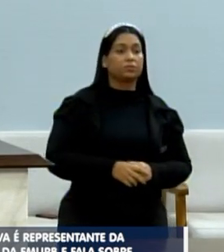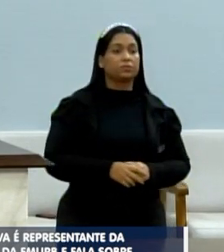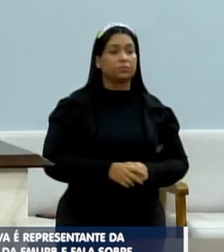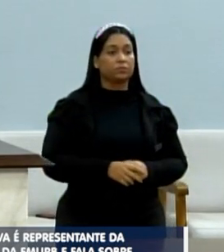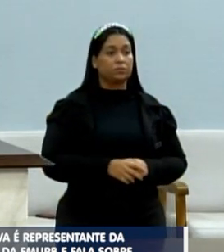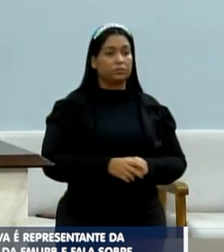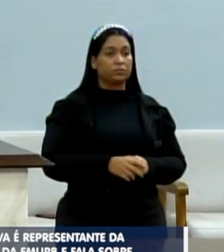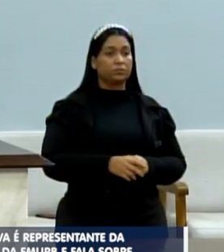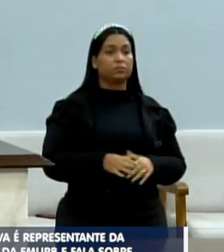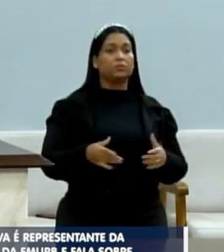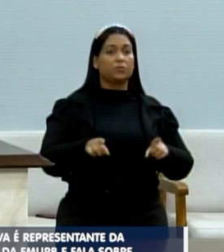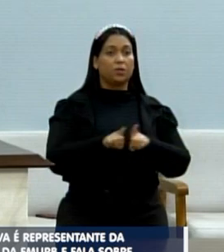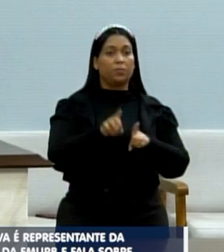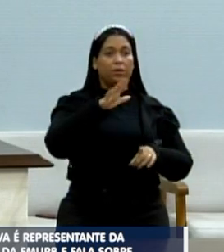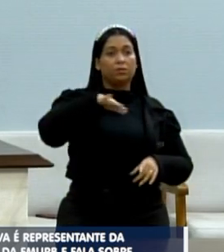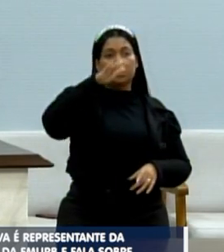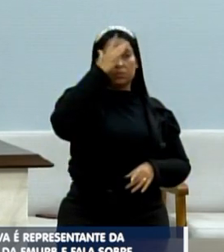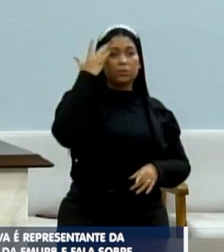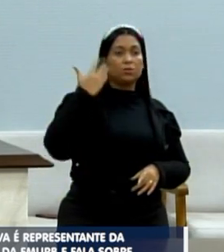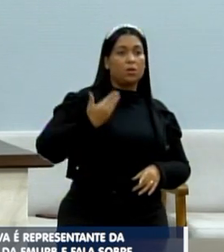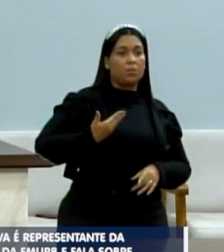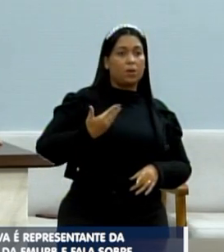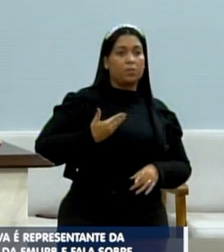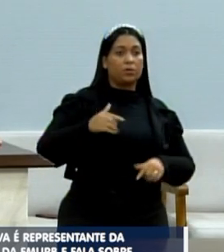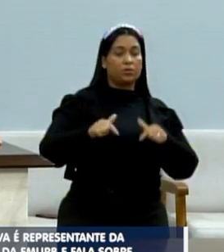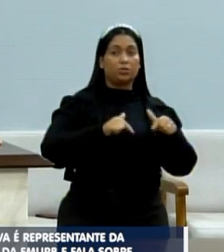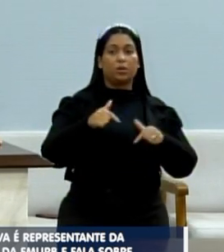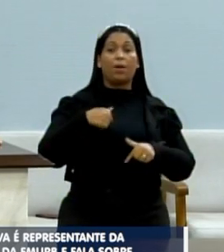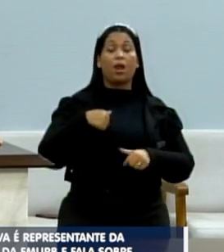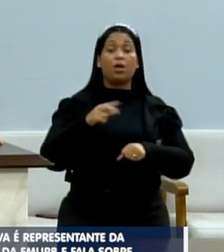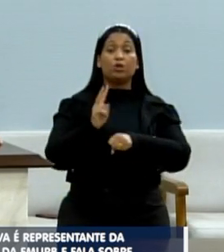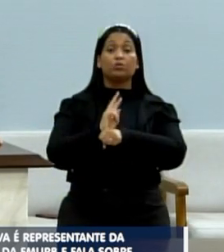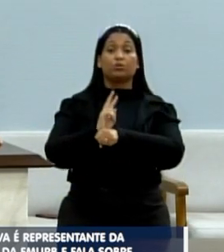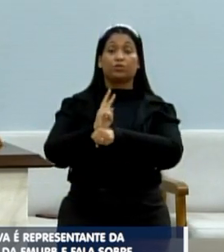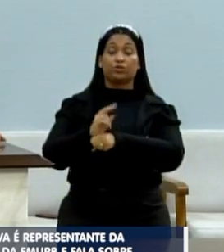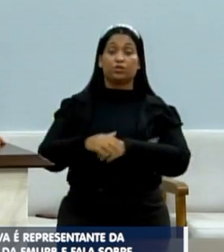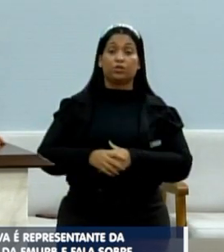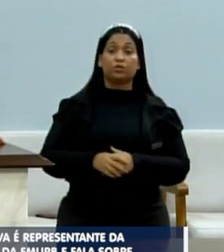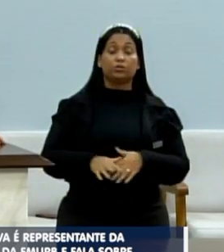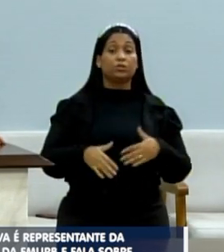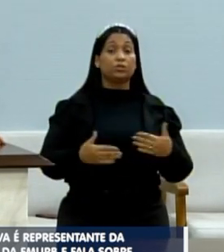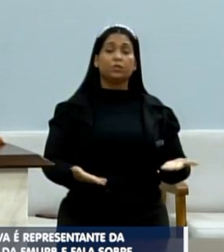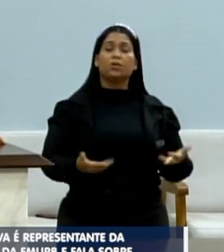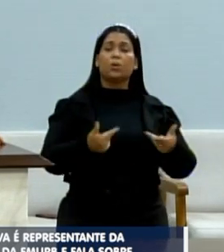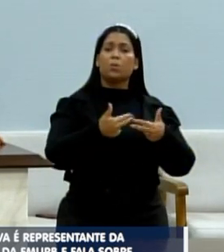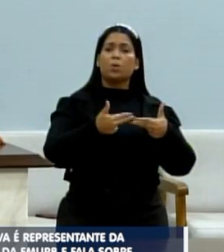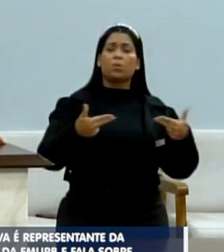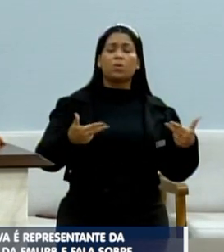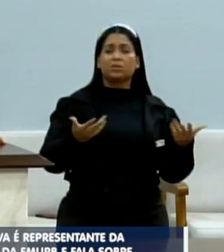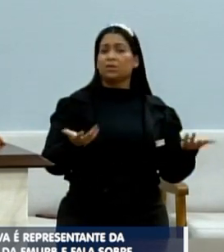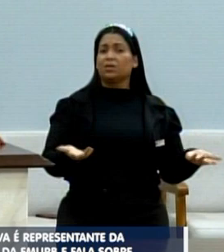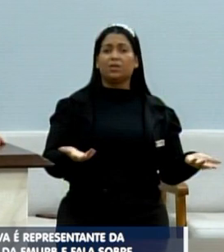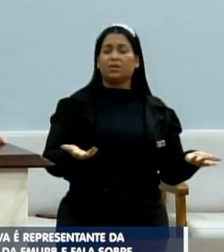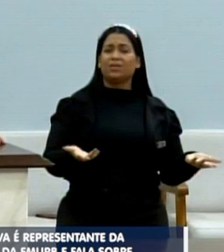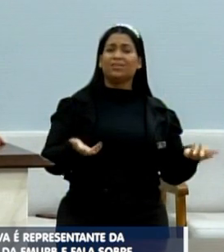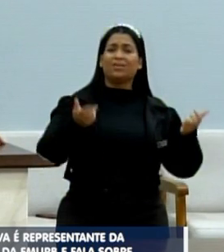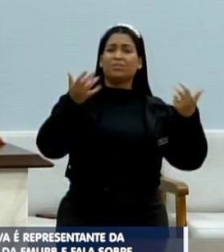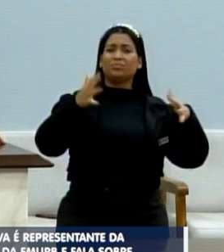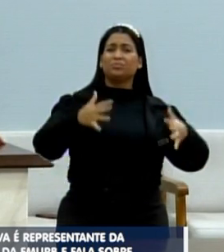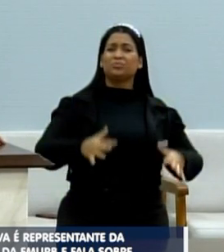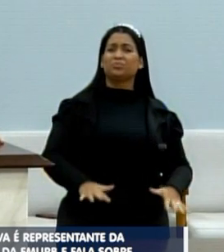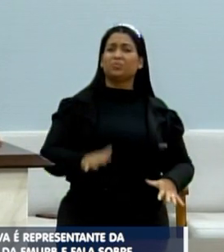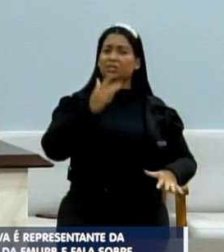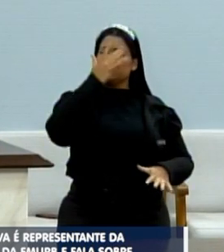o pessoal da Imurbe lá, meus colegas de trabalho, eu sou vigilante, e é uma situação ali que está degradante para os